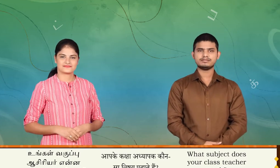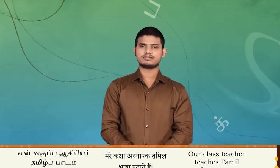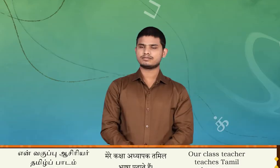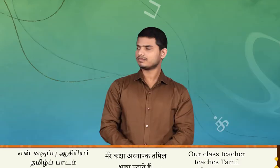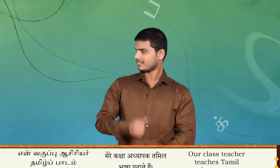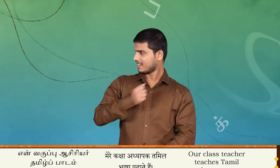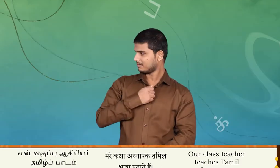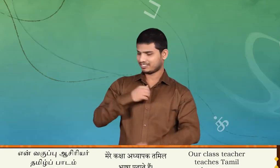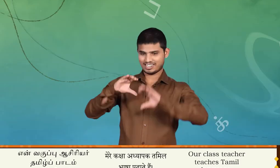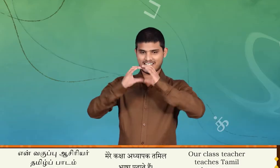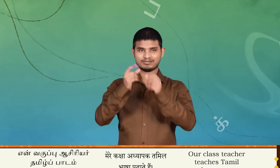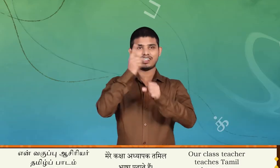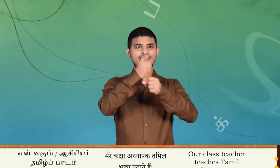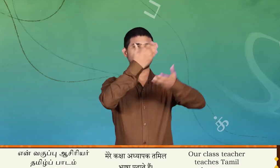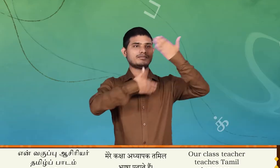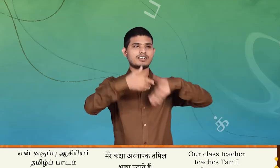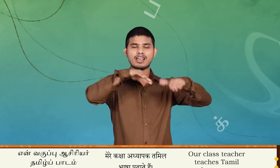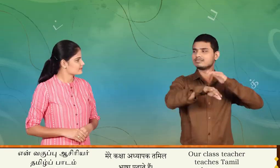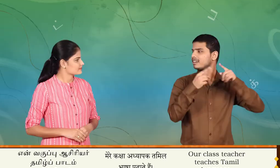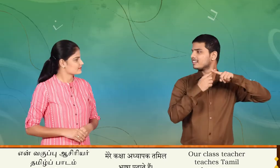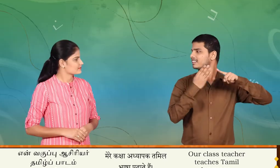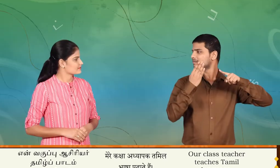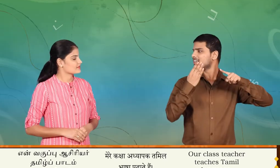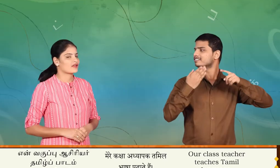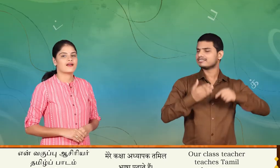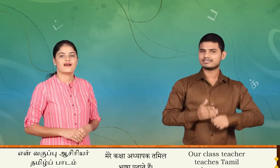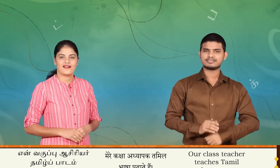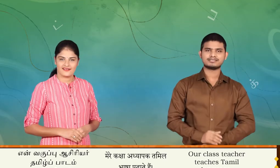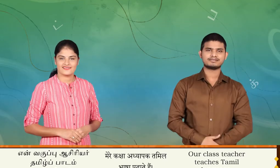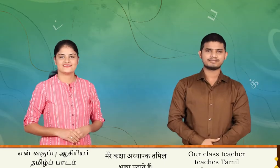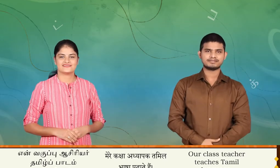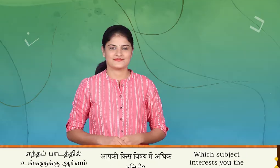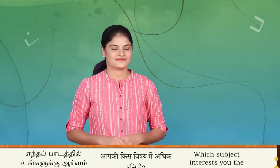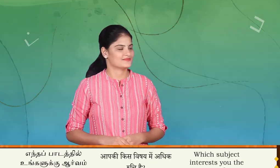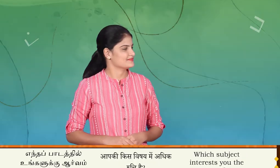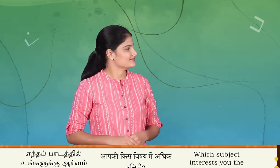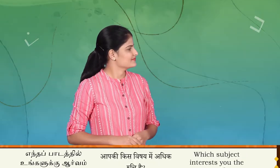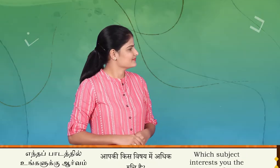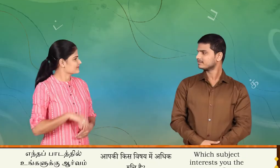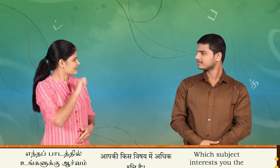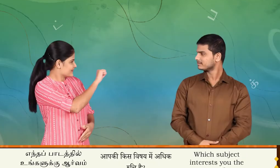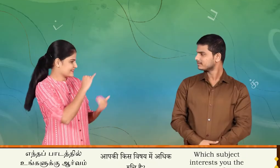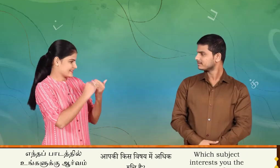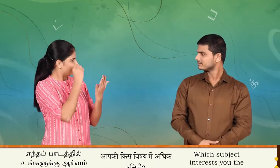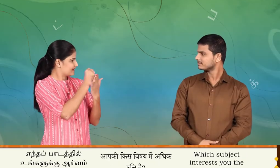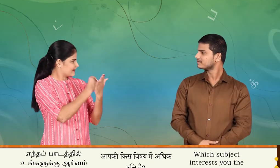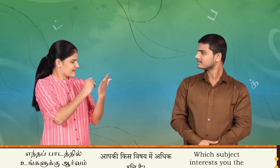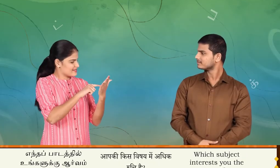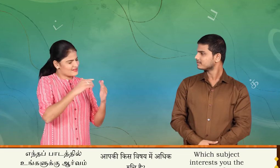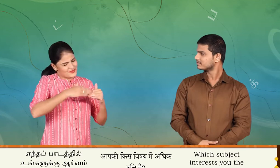என் வகுப்பு ஆசிரியர் தமிழ் பாடம் எடுக்கிறார் எந்த பாடத்தில் உங்களுக்க